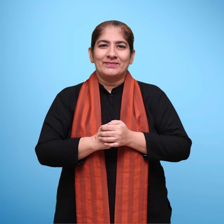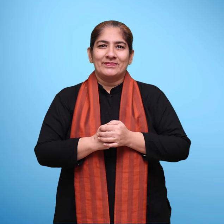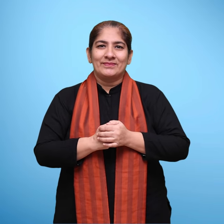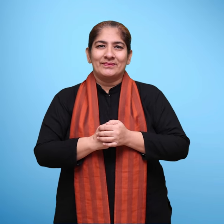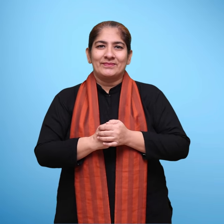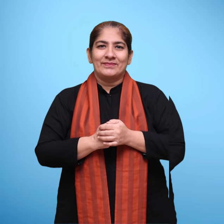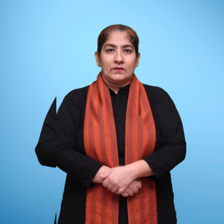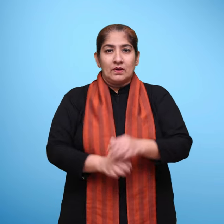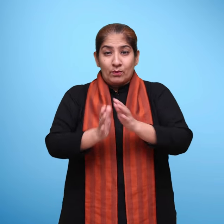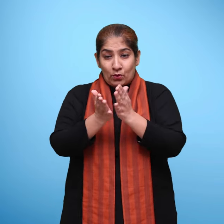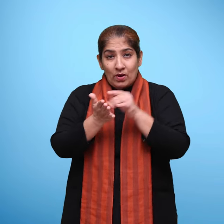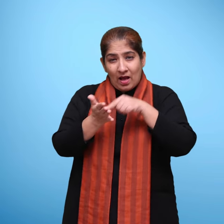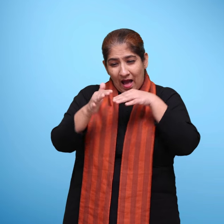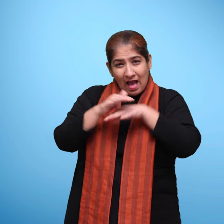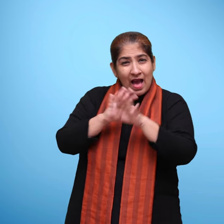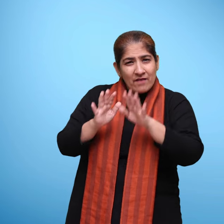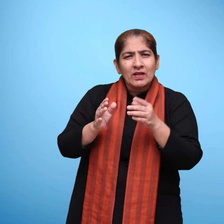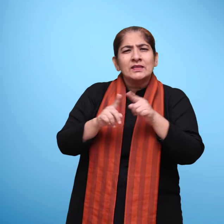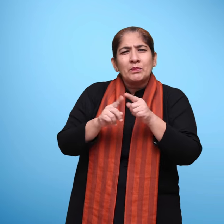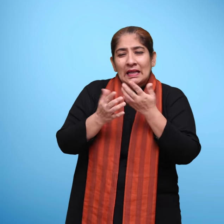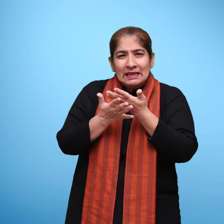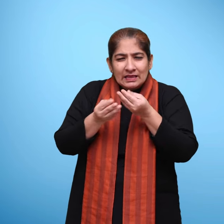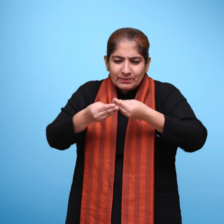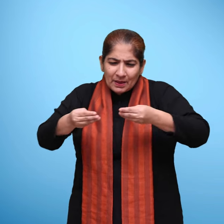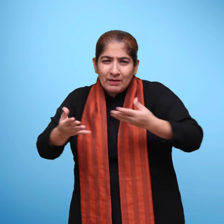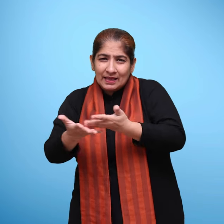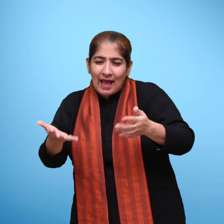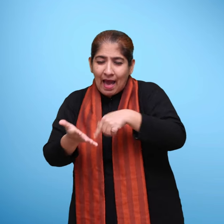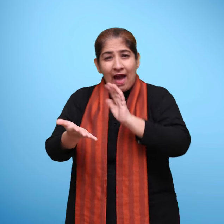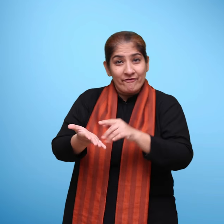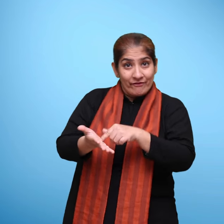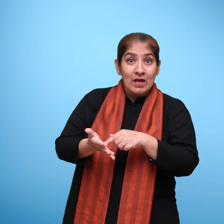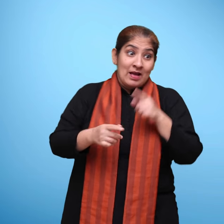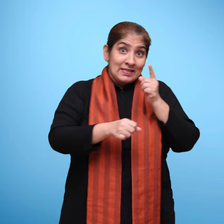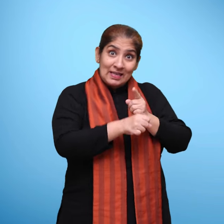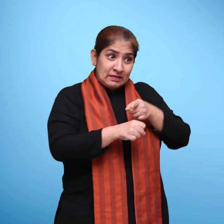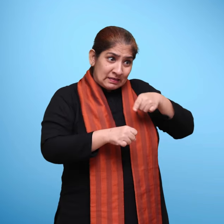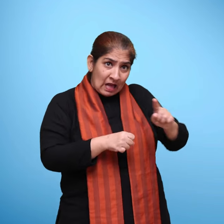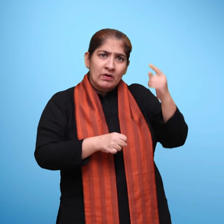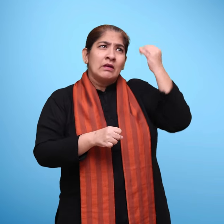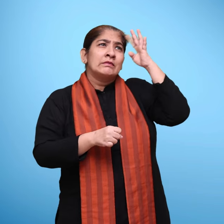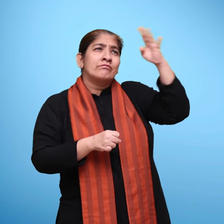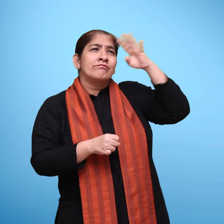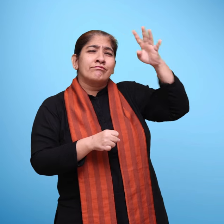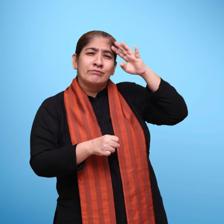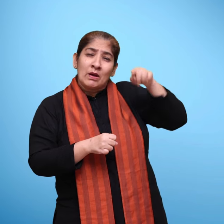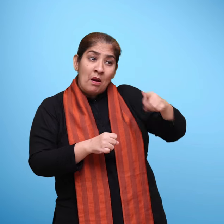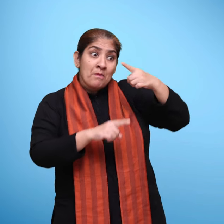करें। स्रिजन शील शिक्षक दी गई पठन-पाठन सामगरी को अत्यंत रोचक और प्रभावी